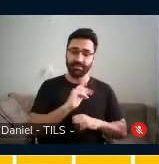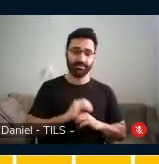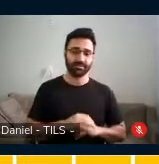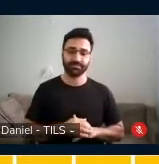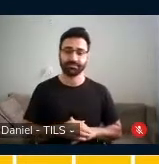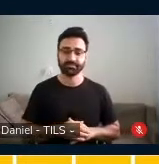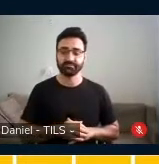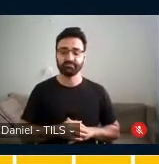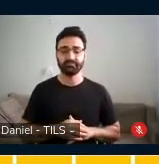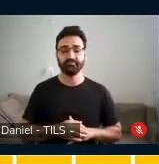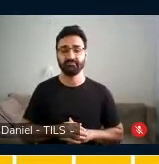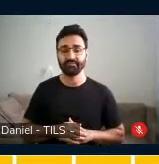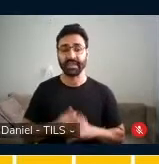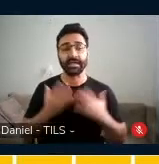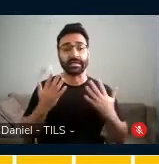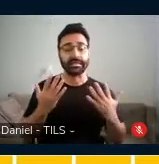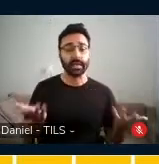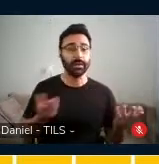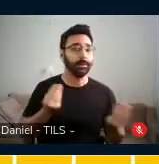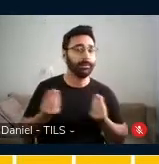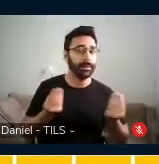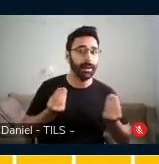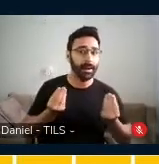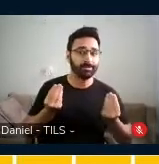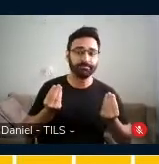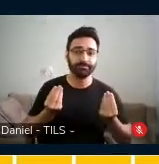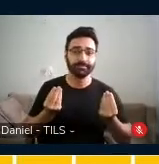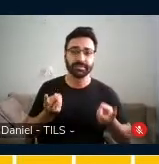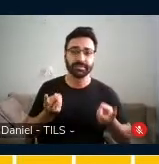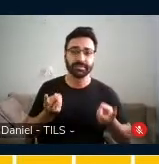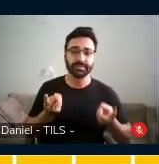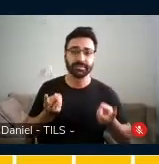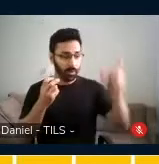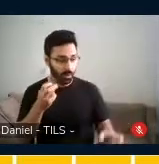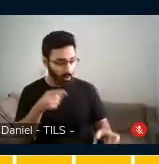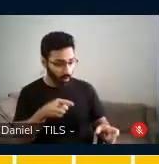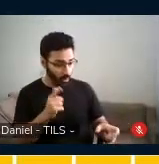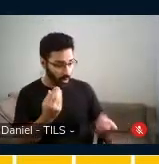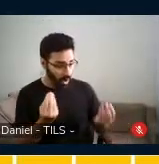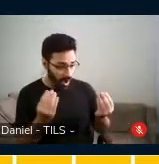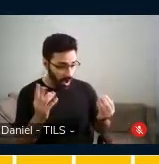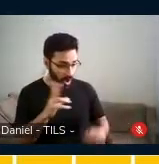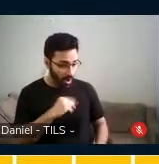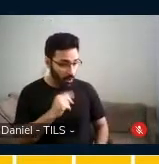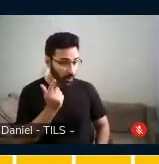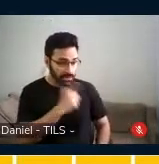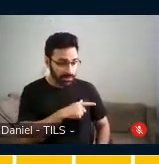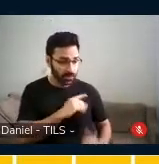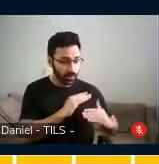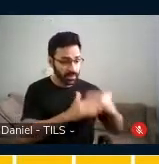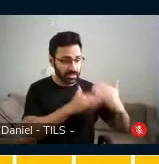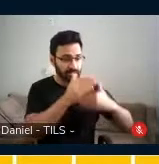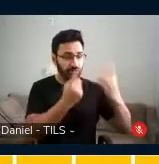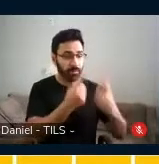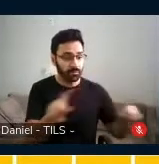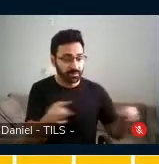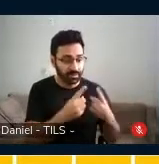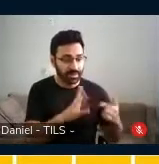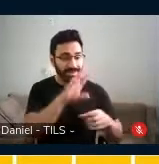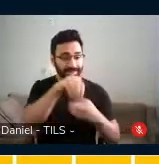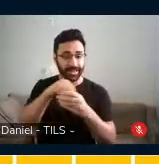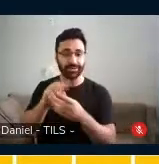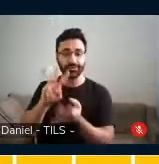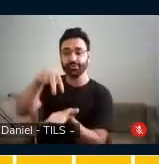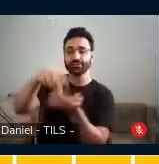E aí, como a gente percebeu que ela tinha desenvolvido a sua musicalidade nessa atividade do show de talentos?